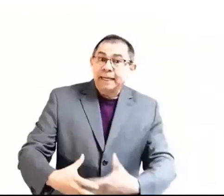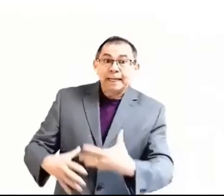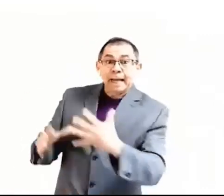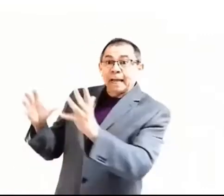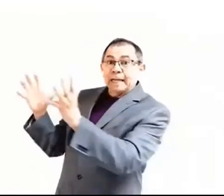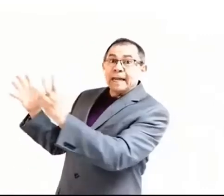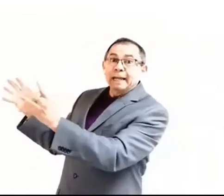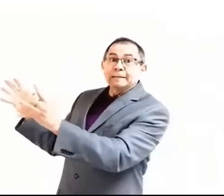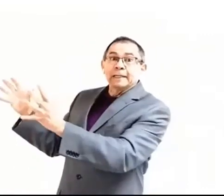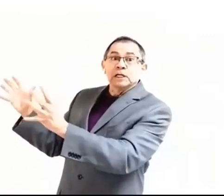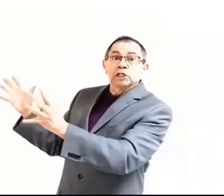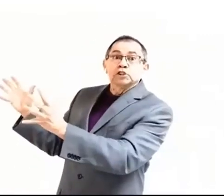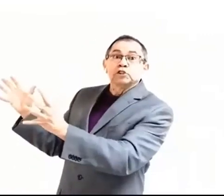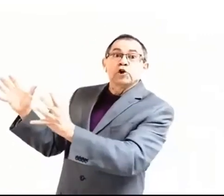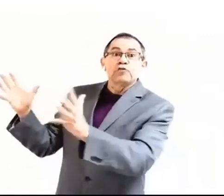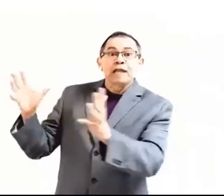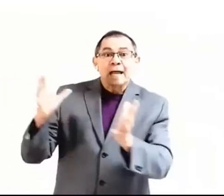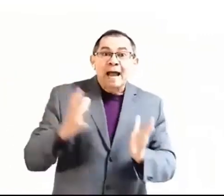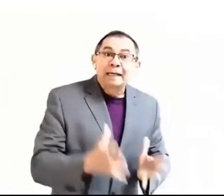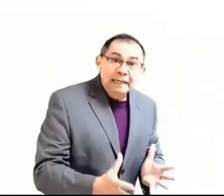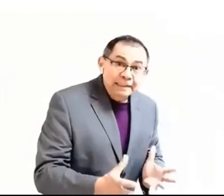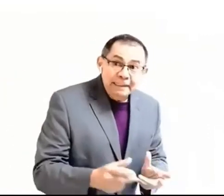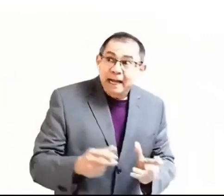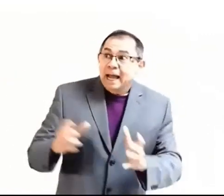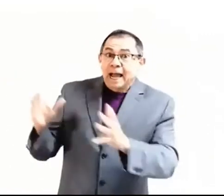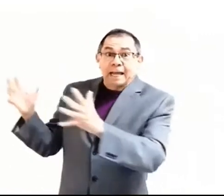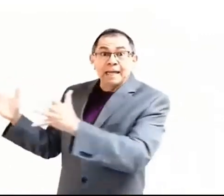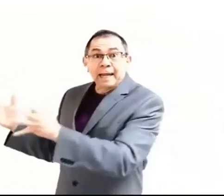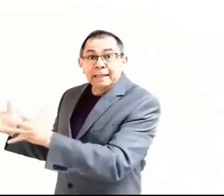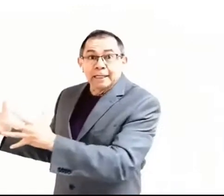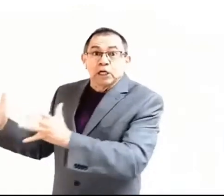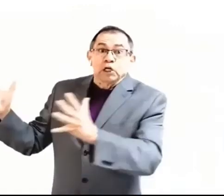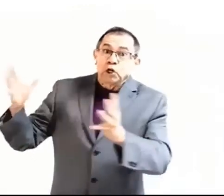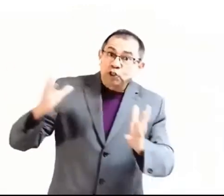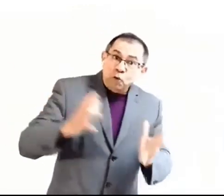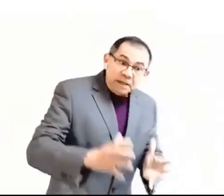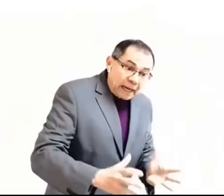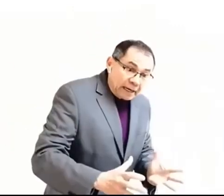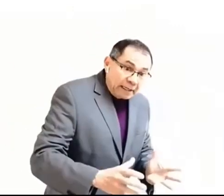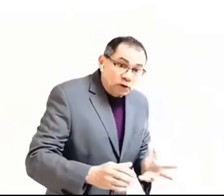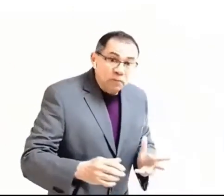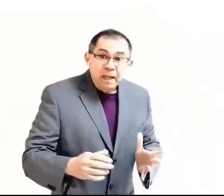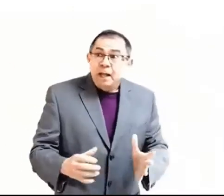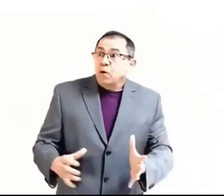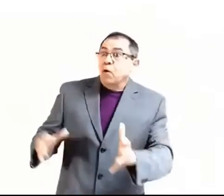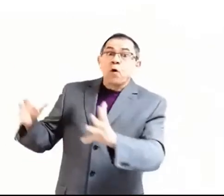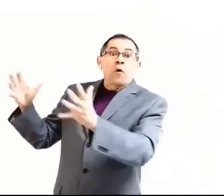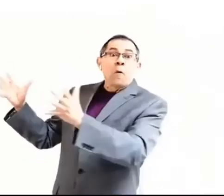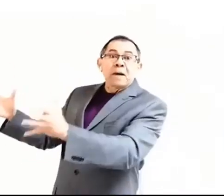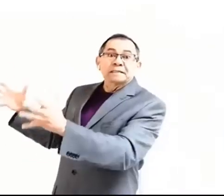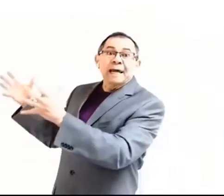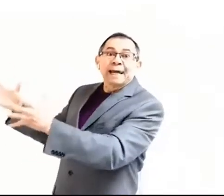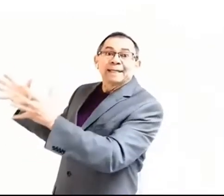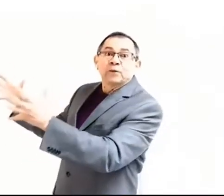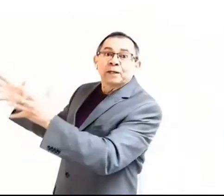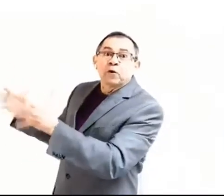aquella gente no llegue a la iglesia, aquella gente no se convierta a Cristo, o pasa esto, esto,